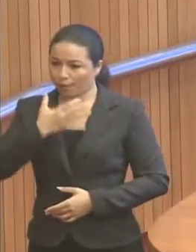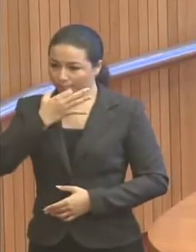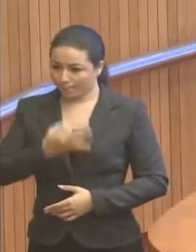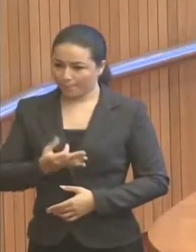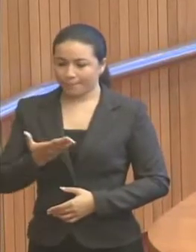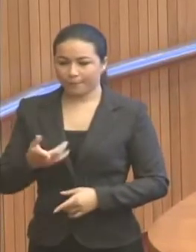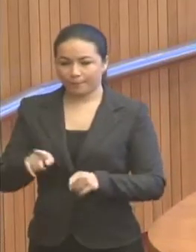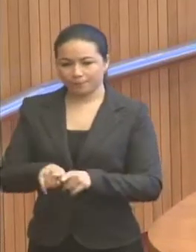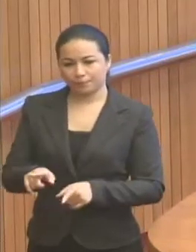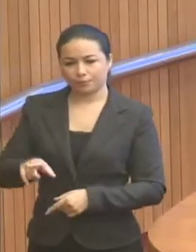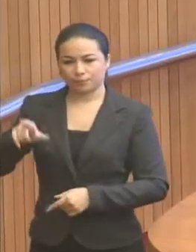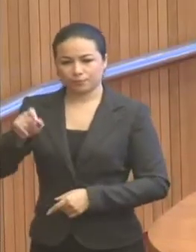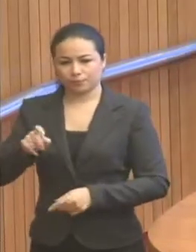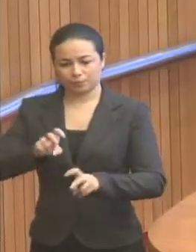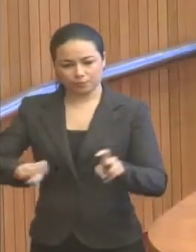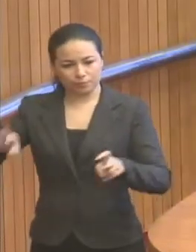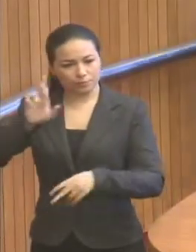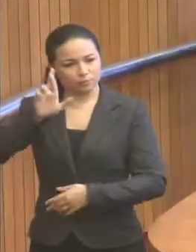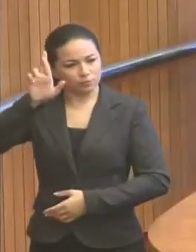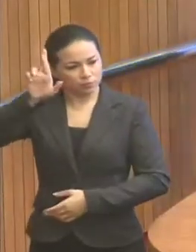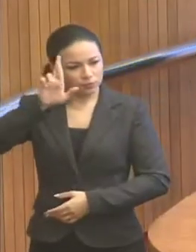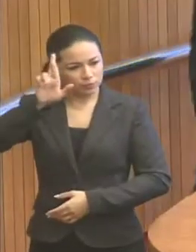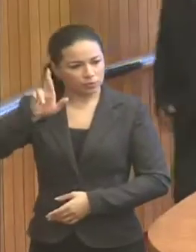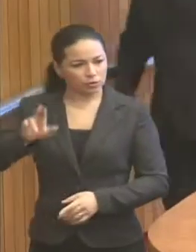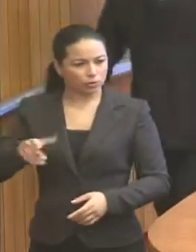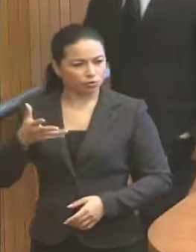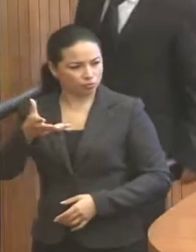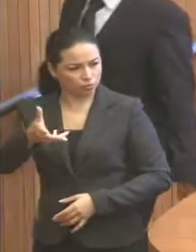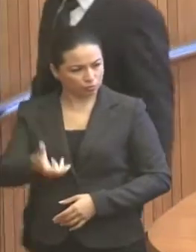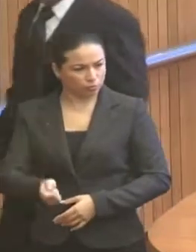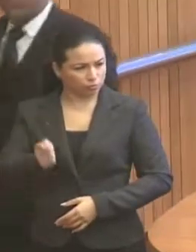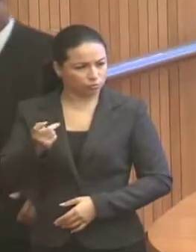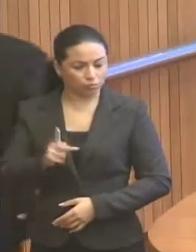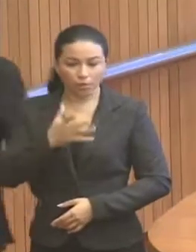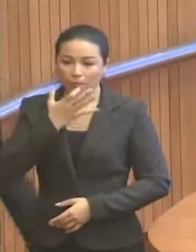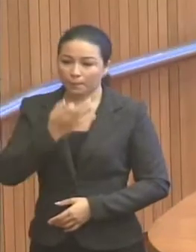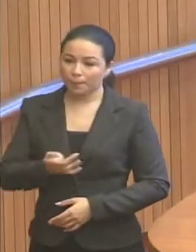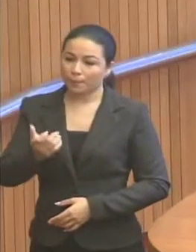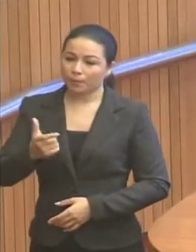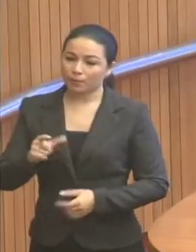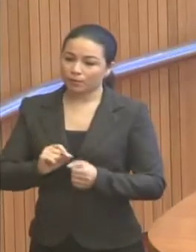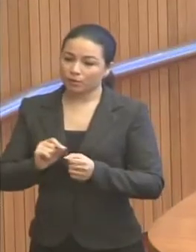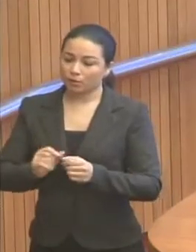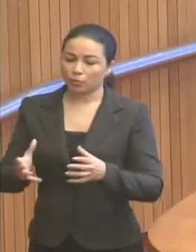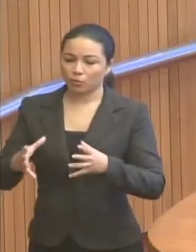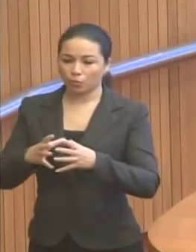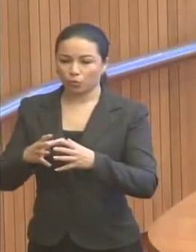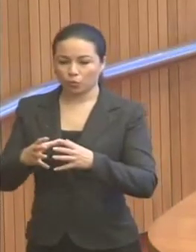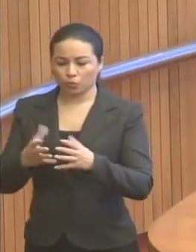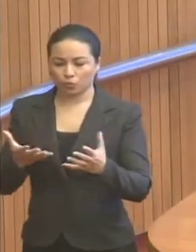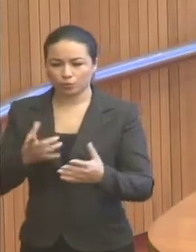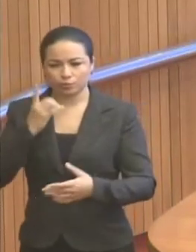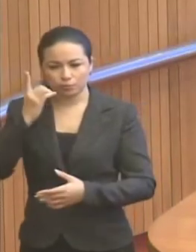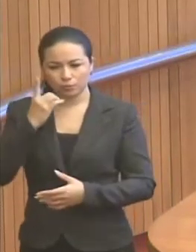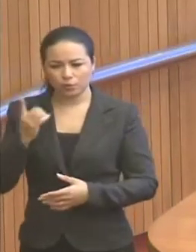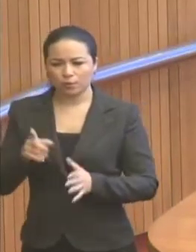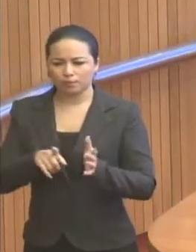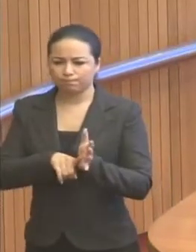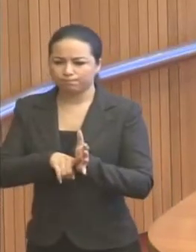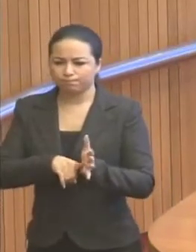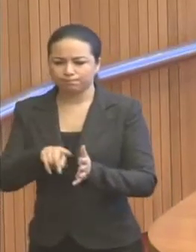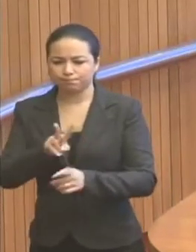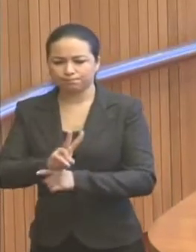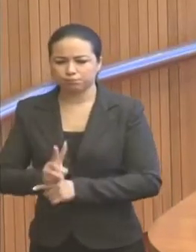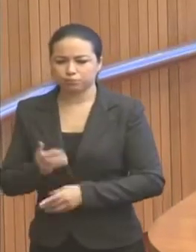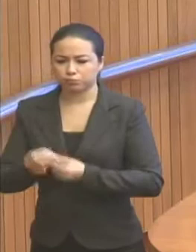e a decisão da mesa diretora de acatar a sugestão de construir uma comissão de parlamentares para acompanhar essa questão.